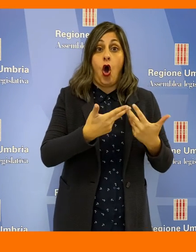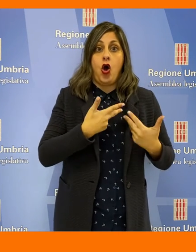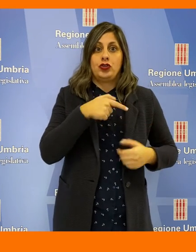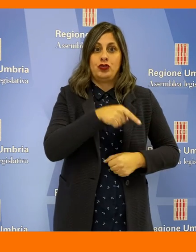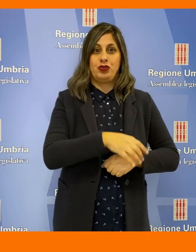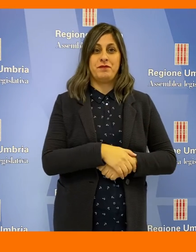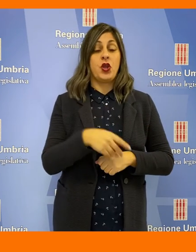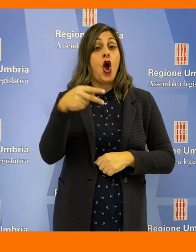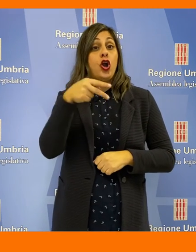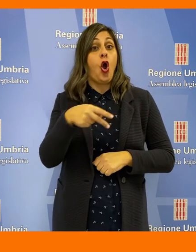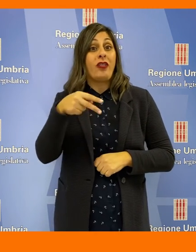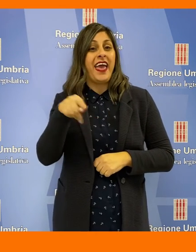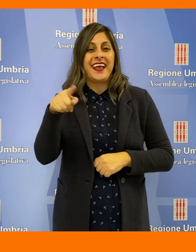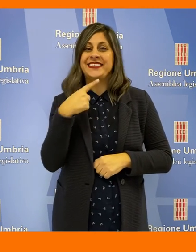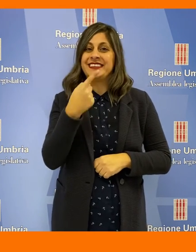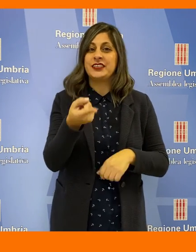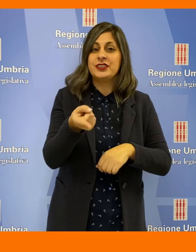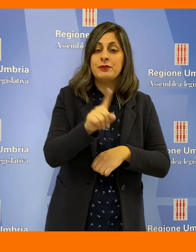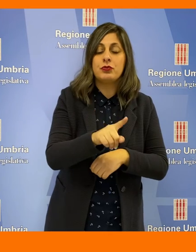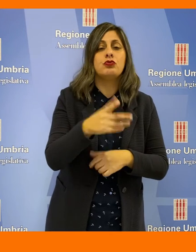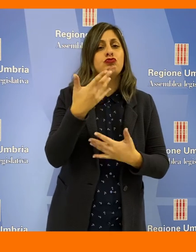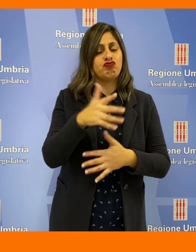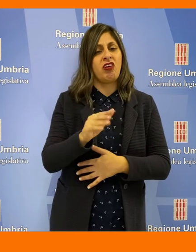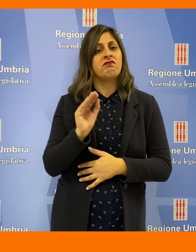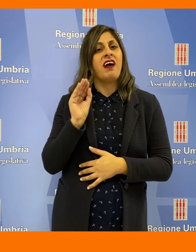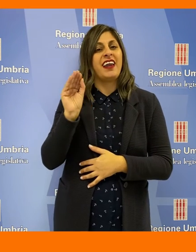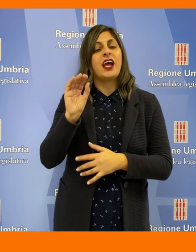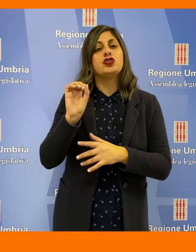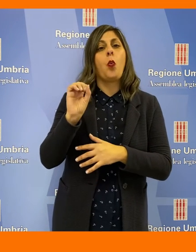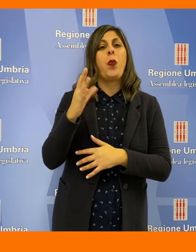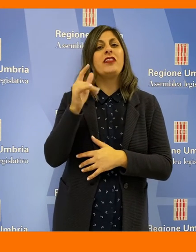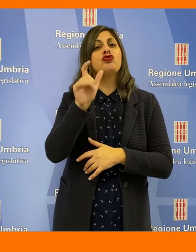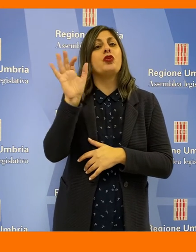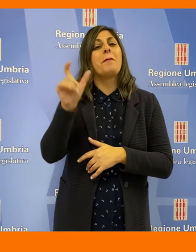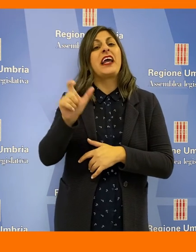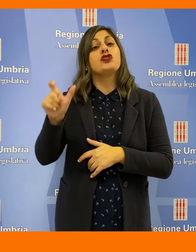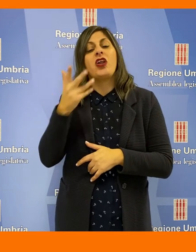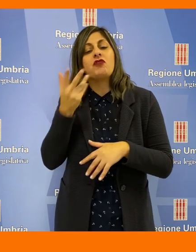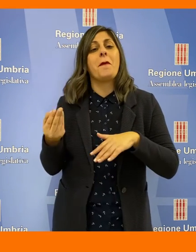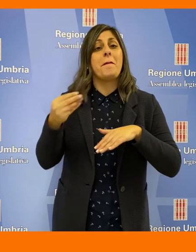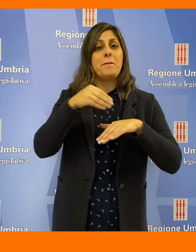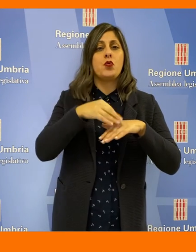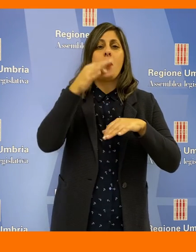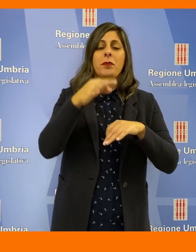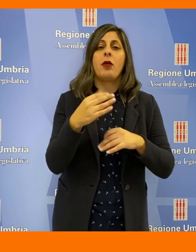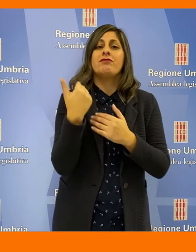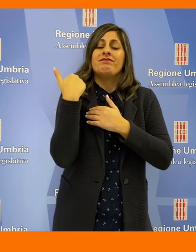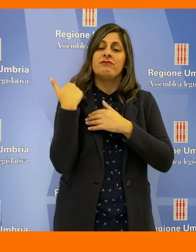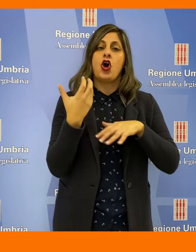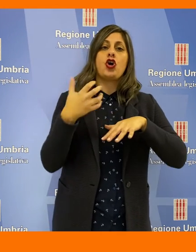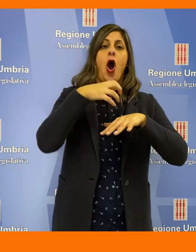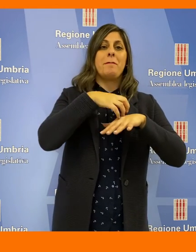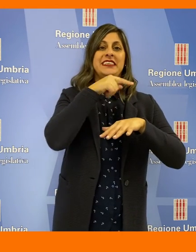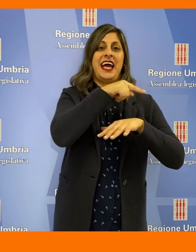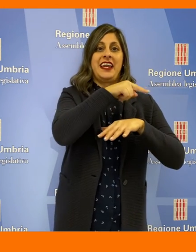concorso in atto. Nodessi ha fatto anche sapere di aver fatto richiesta di ulteriori 15 persone a carico della struttura